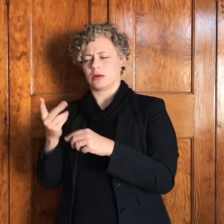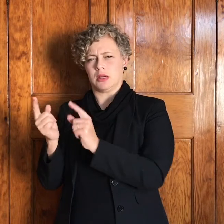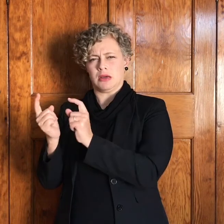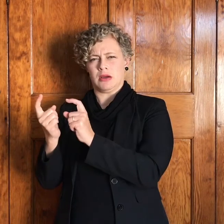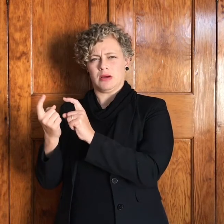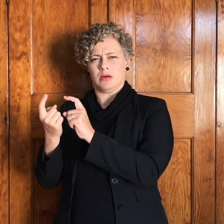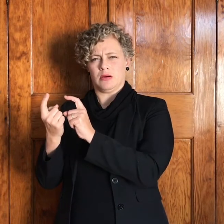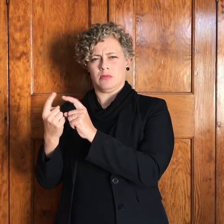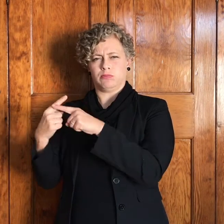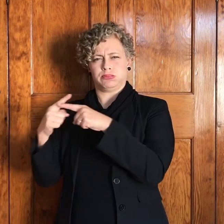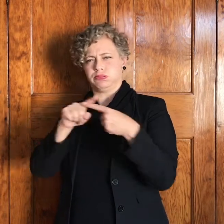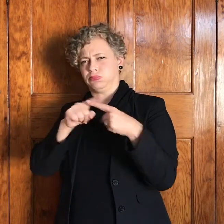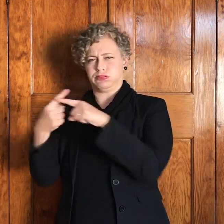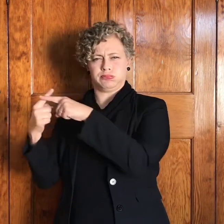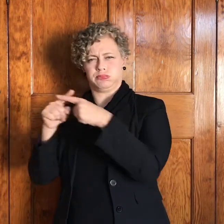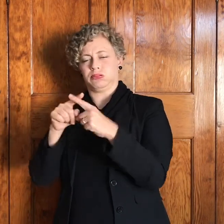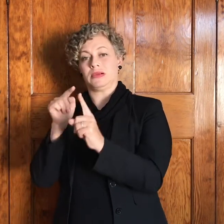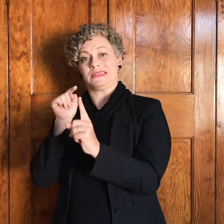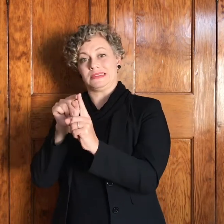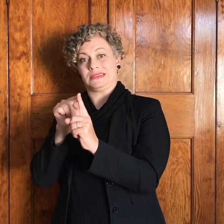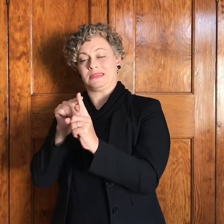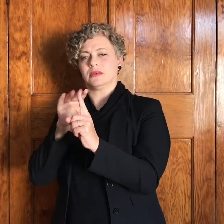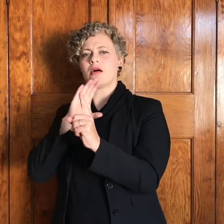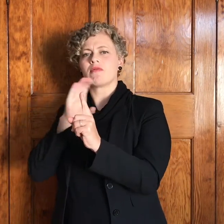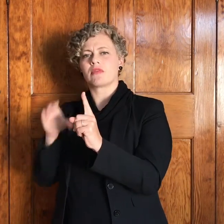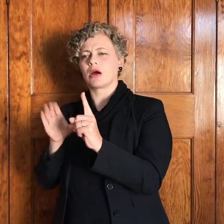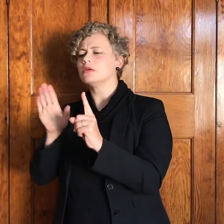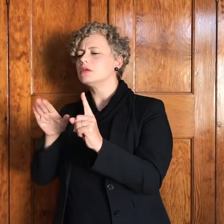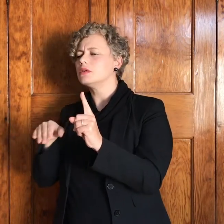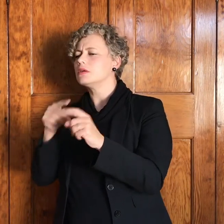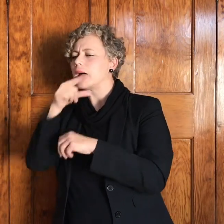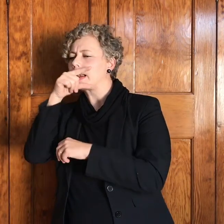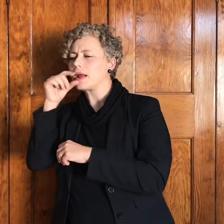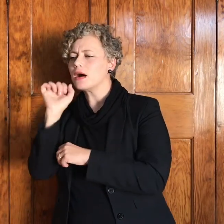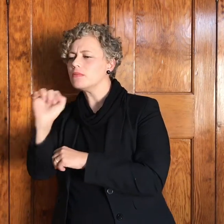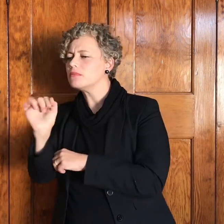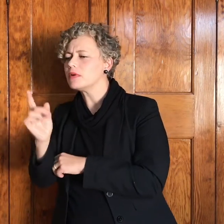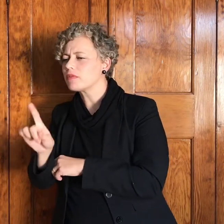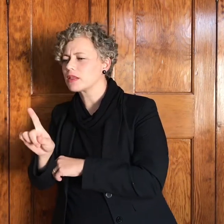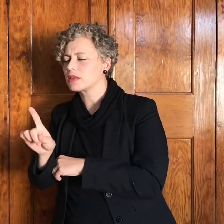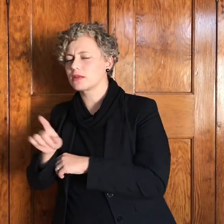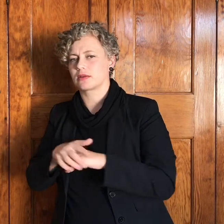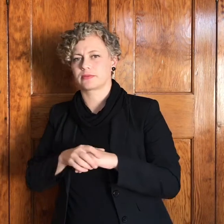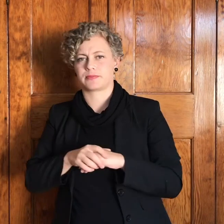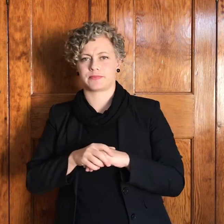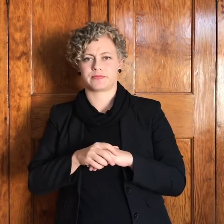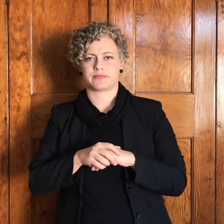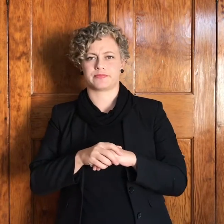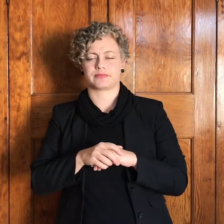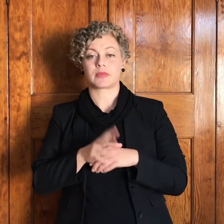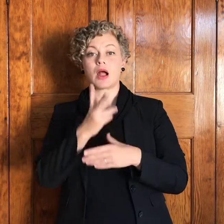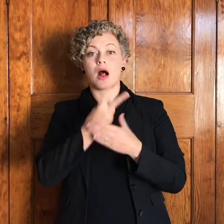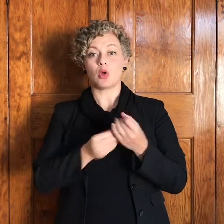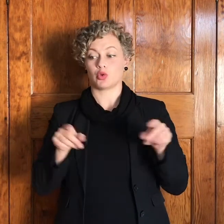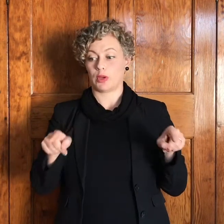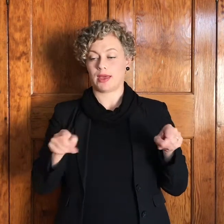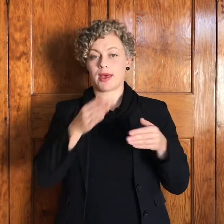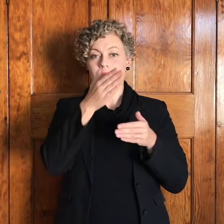is jou naam? En dan eindig al twee door te sê die volgende moore het woord